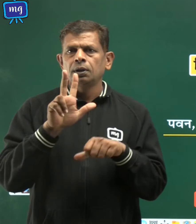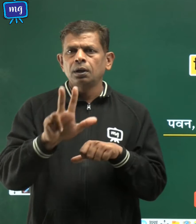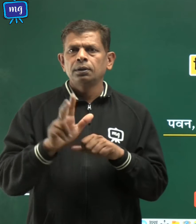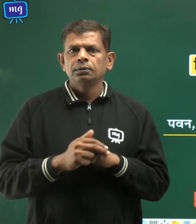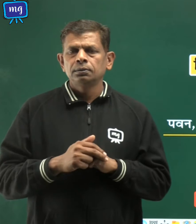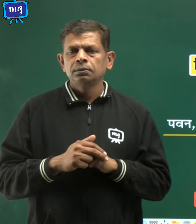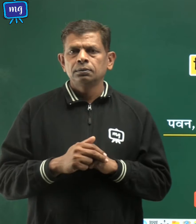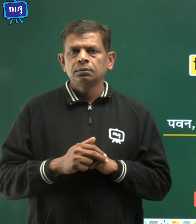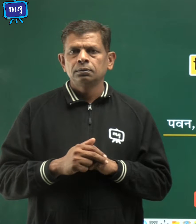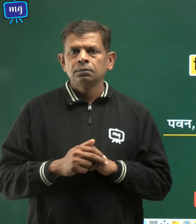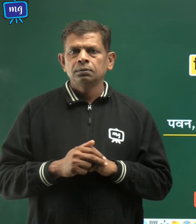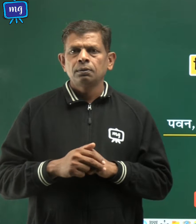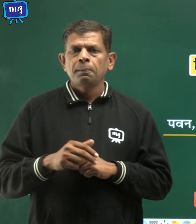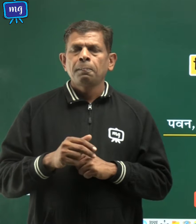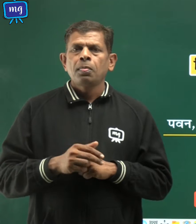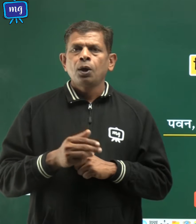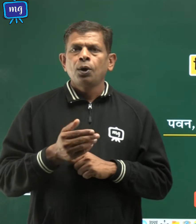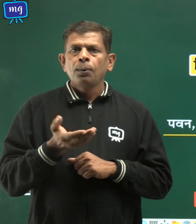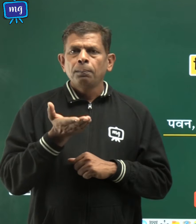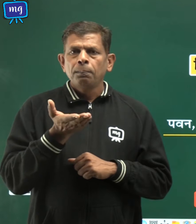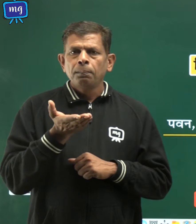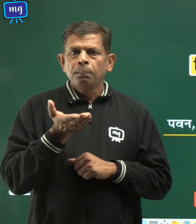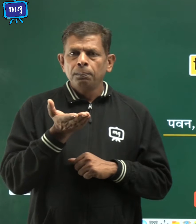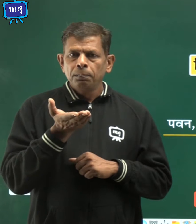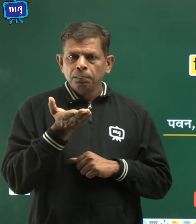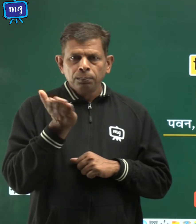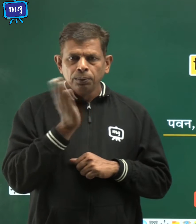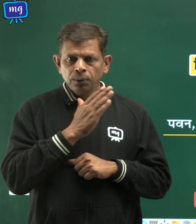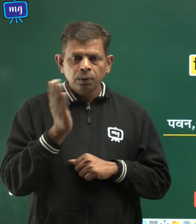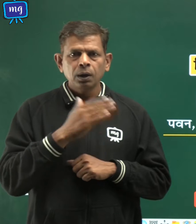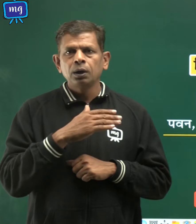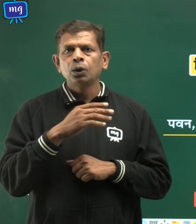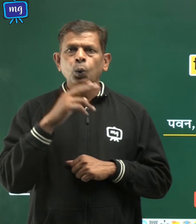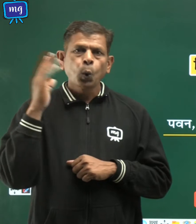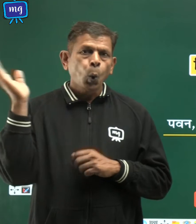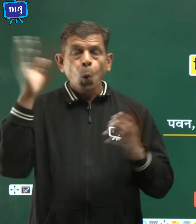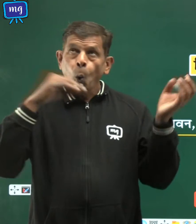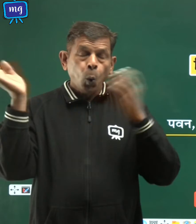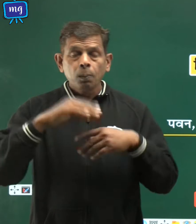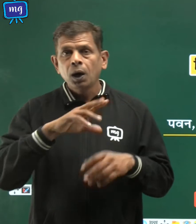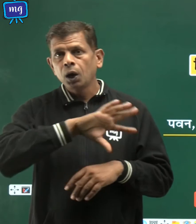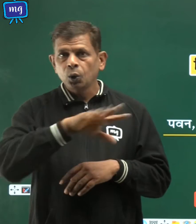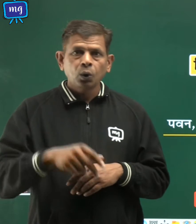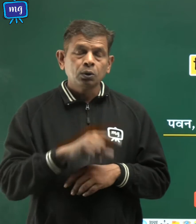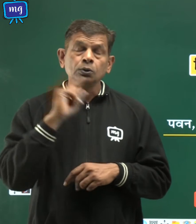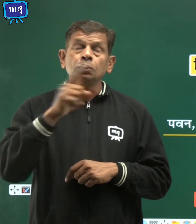पवन तुफान और चक्रवात